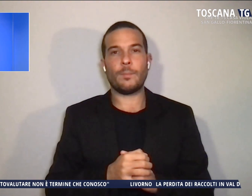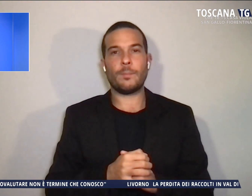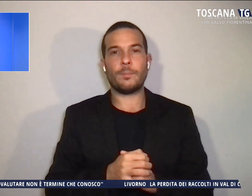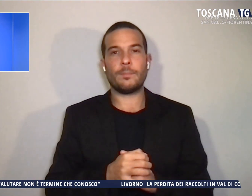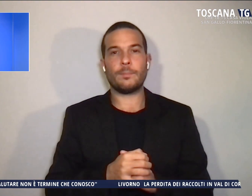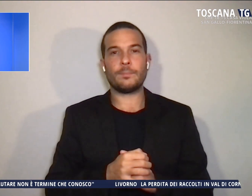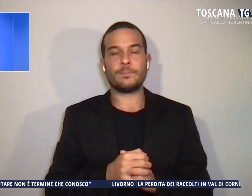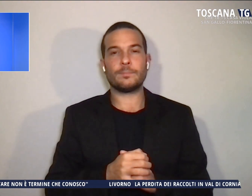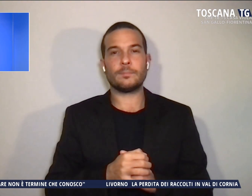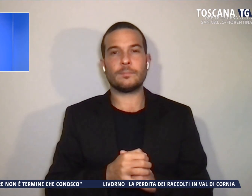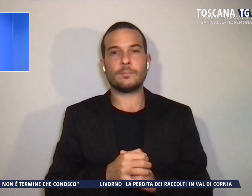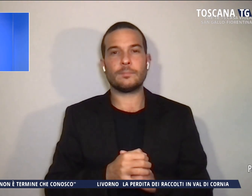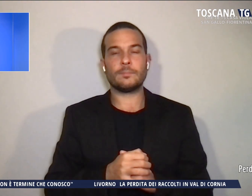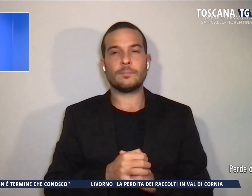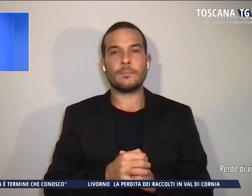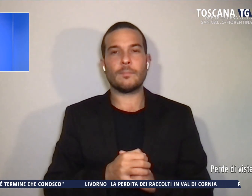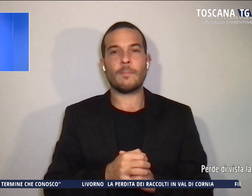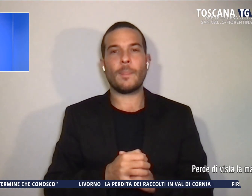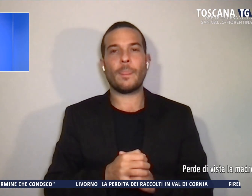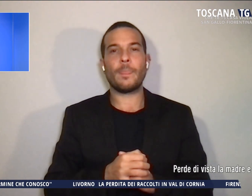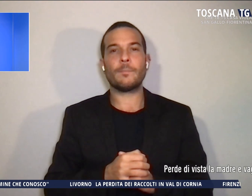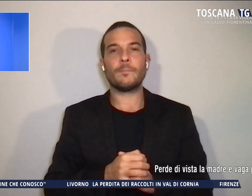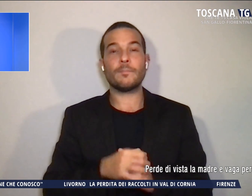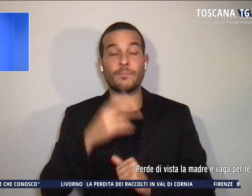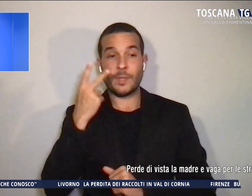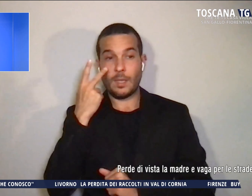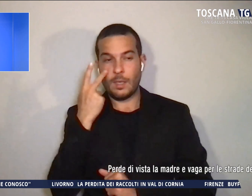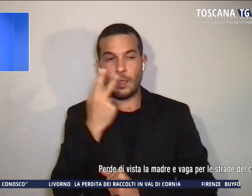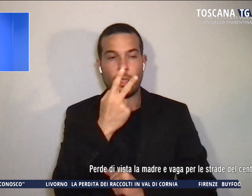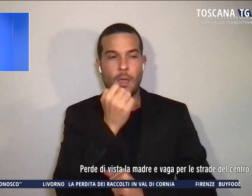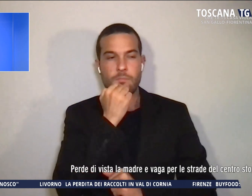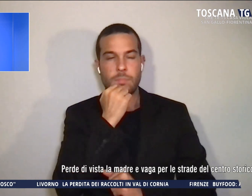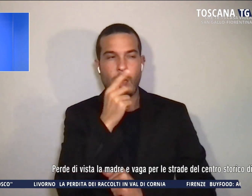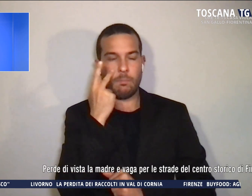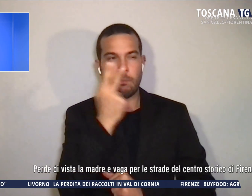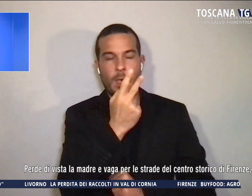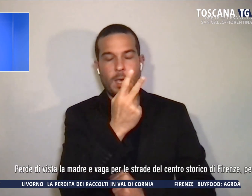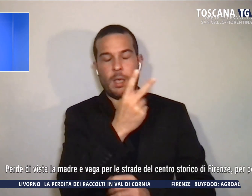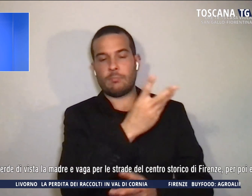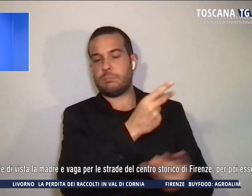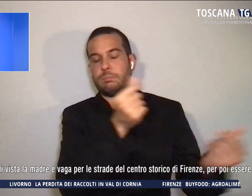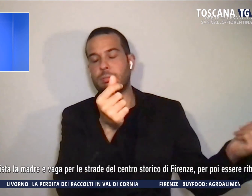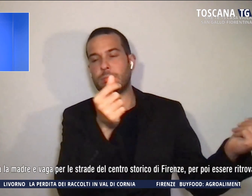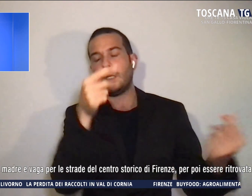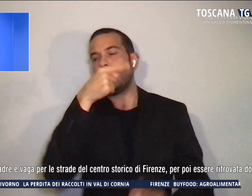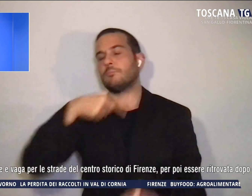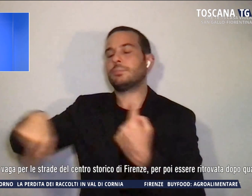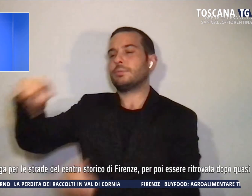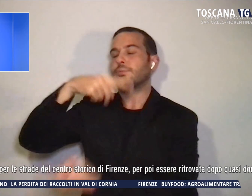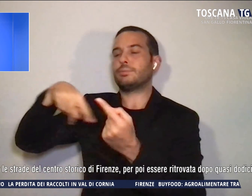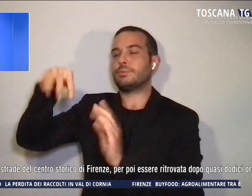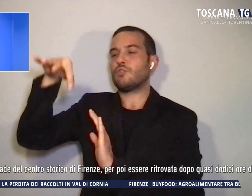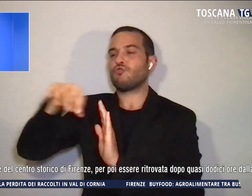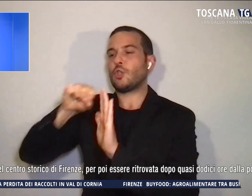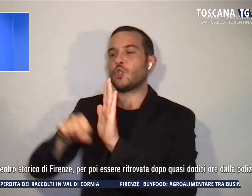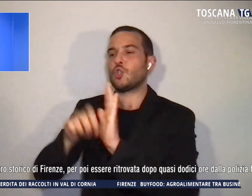Perde di vista la madre e vaga per le strade del Centro Storico di Firenze per poi essere